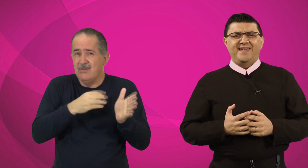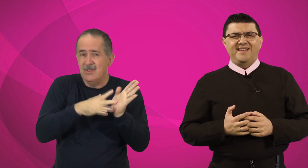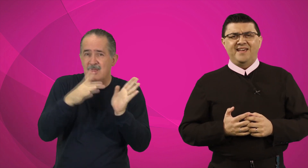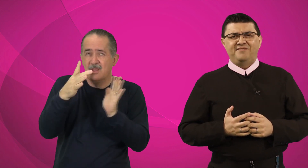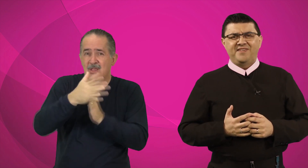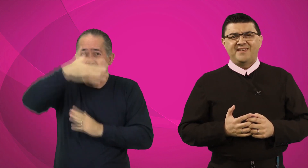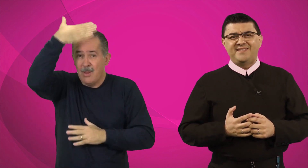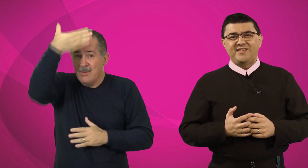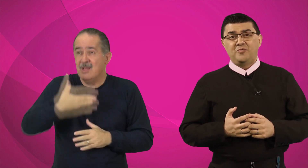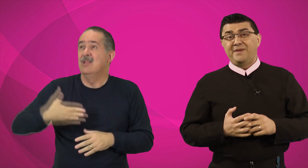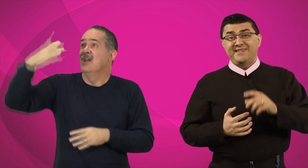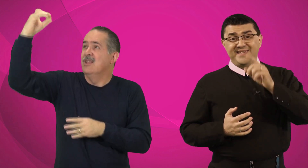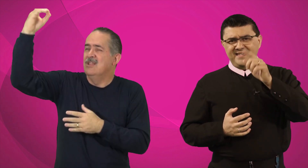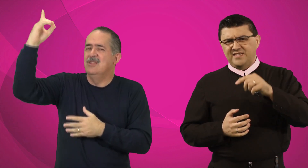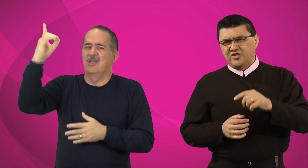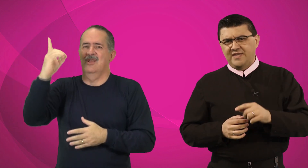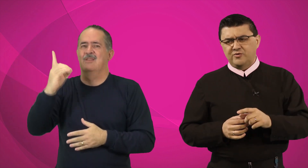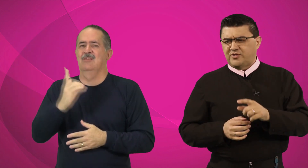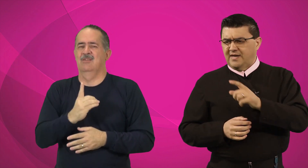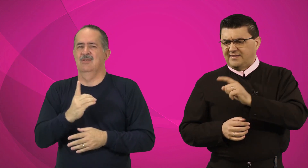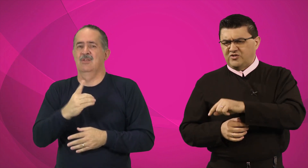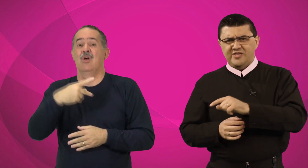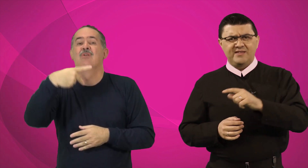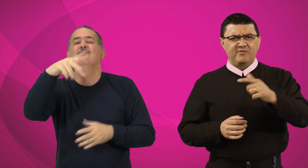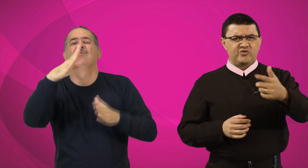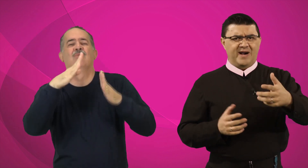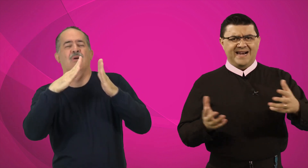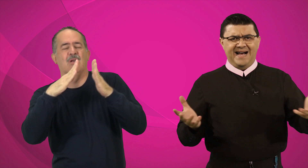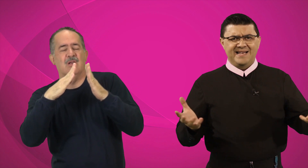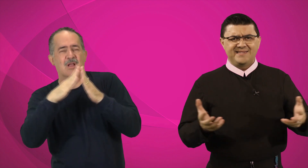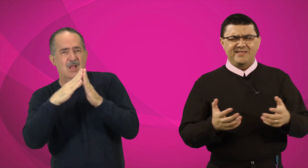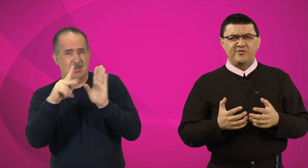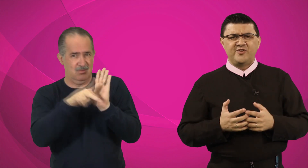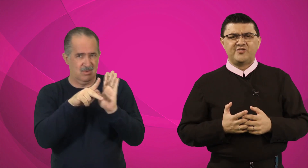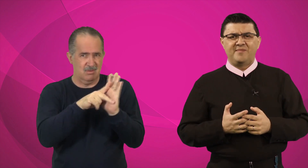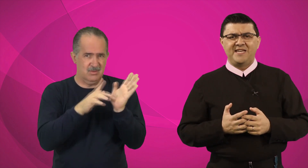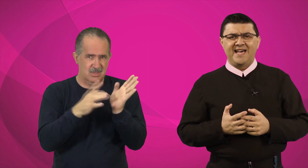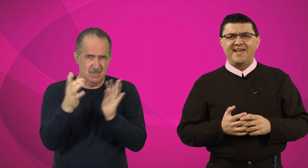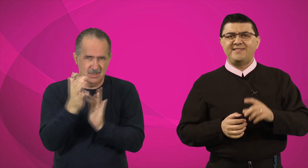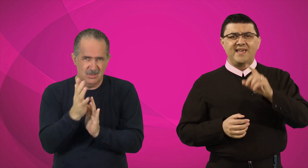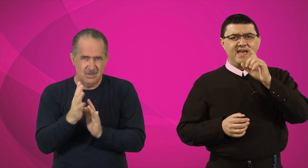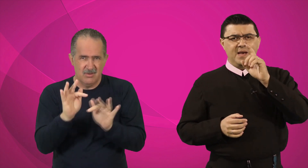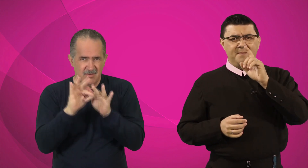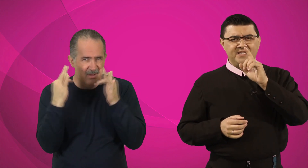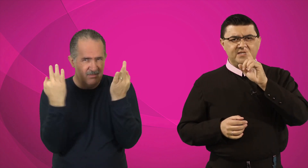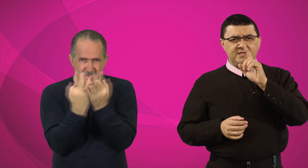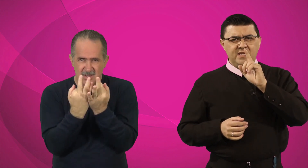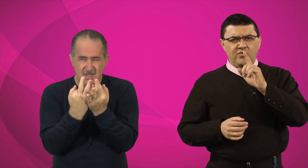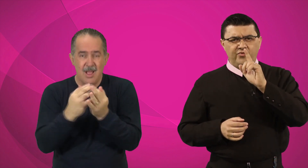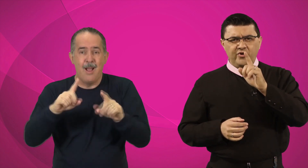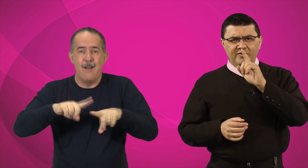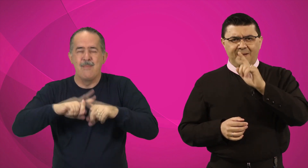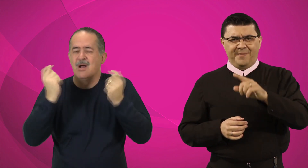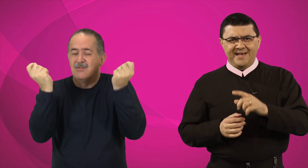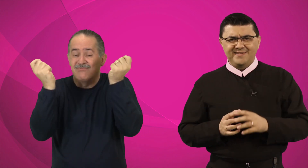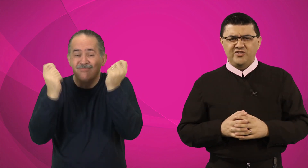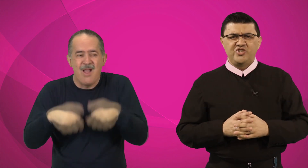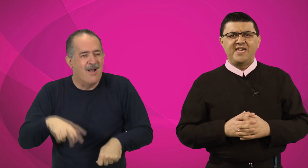ele havia sido presença de Deus, seja dentro da sua casa, entre os seus familiares, mas não foram capazes de